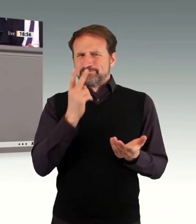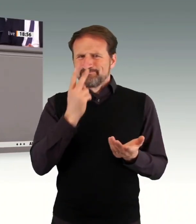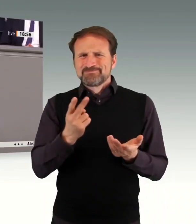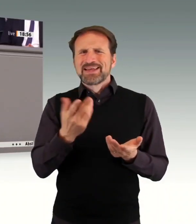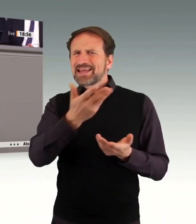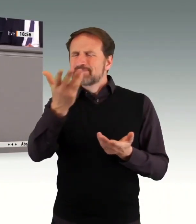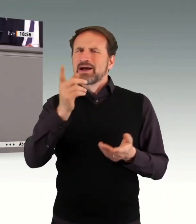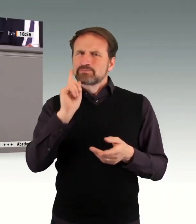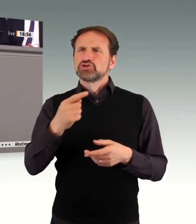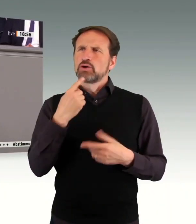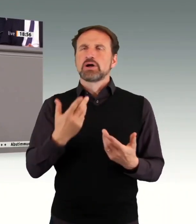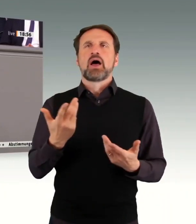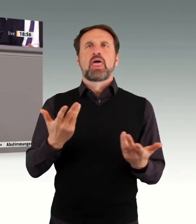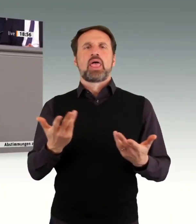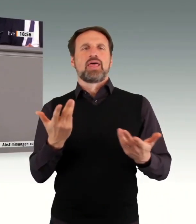Offenbar nicht ernst genug.